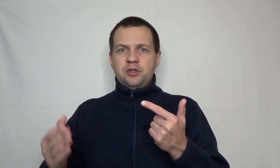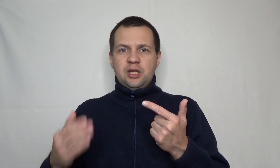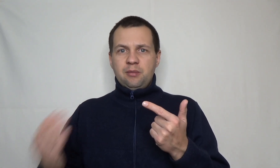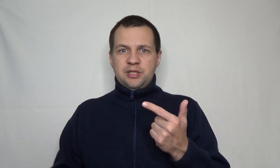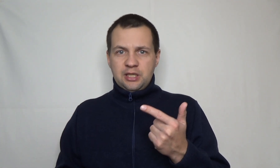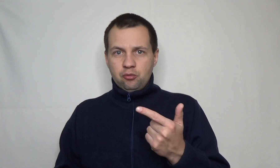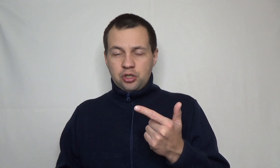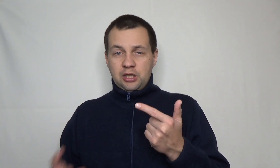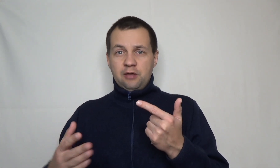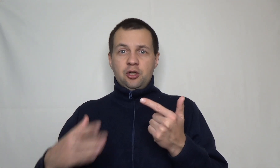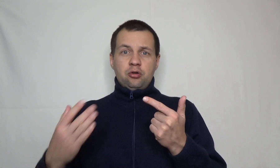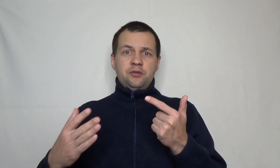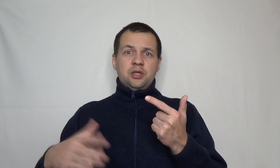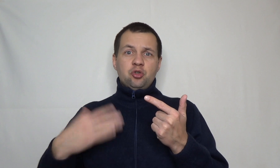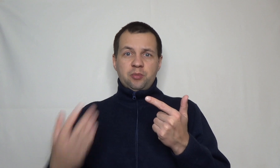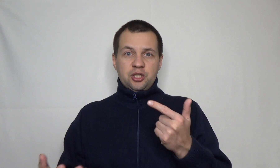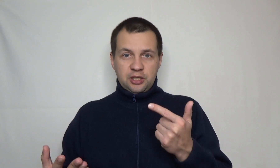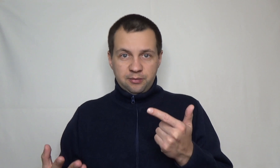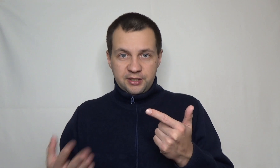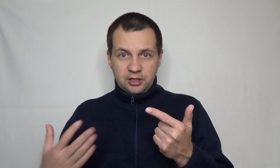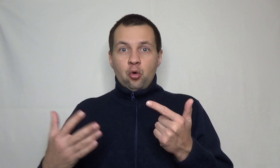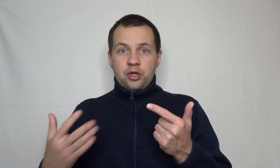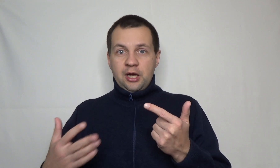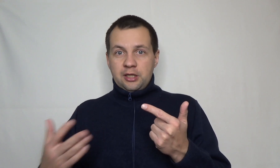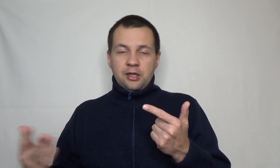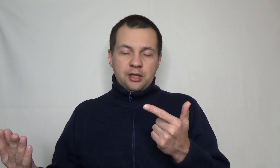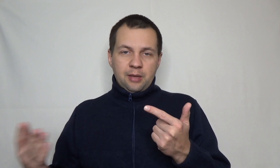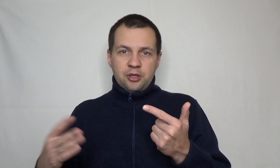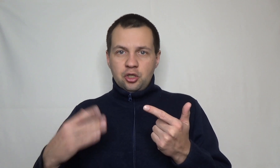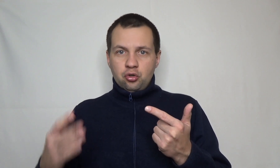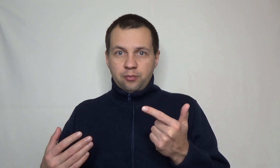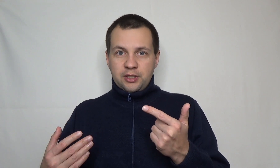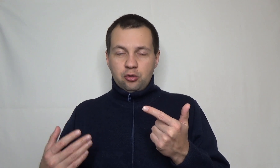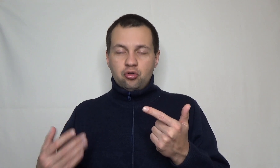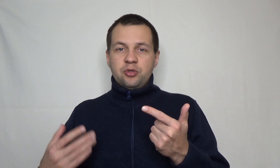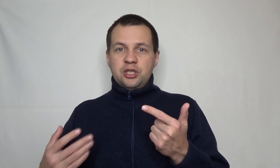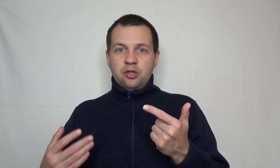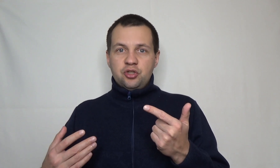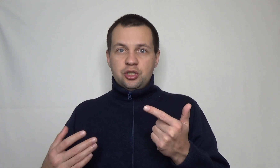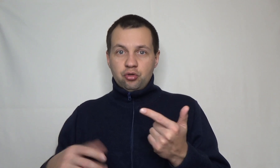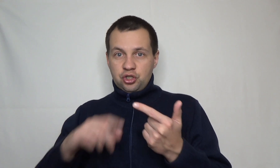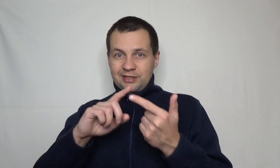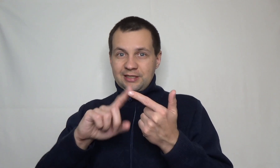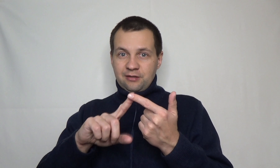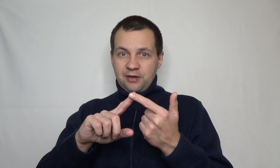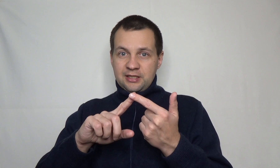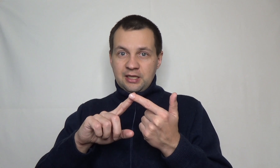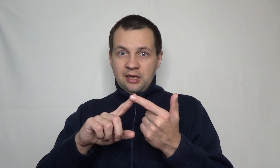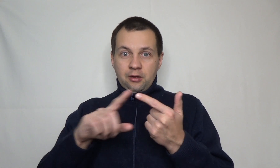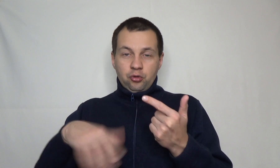виде, они обесцениваются. Когда они в электронном виде, их можно положить на депозит, хоть как-то или на накопительный счет, потерю стоимости их и не снизить. То есть сейчас есть инфляция, но